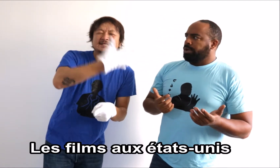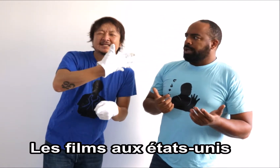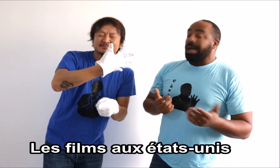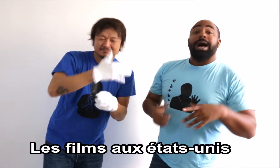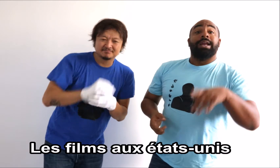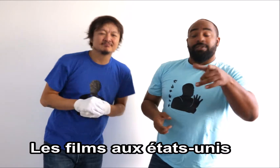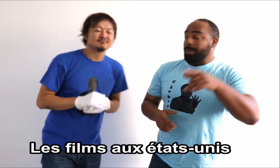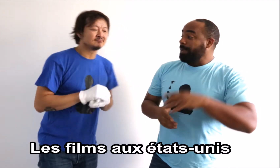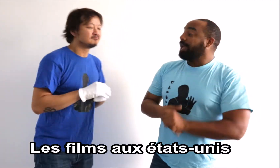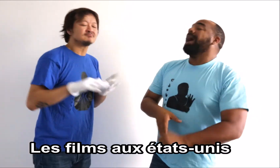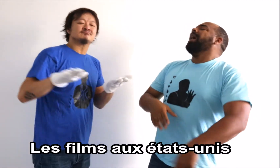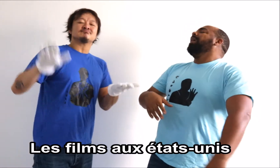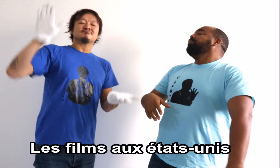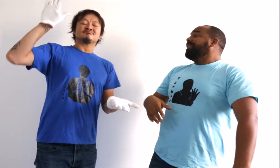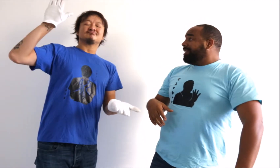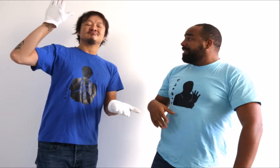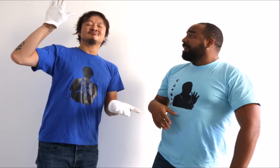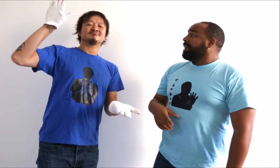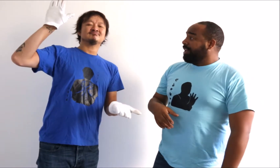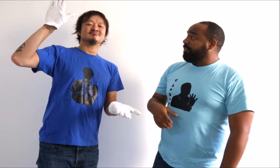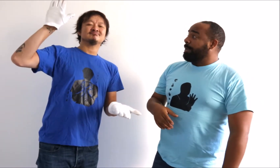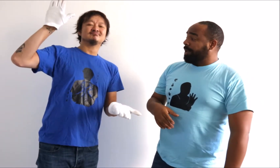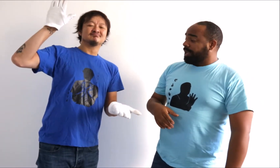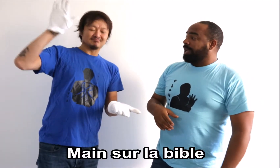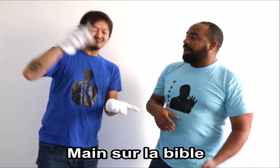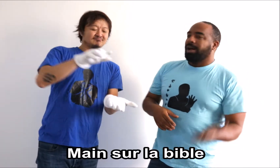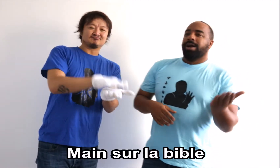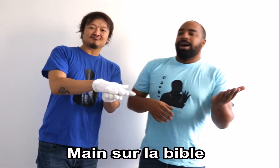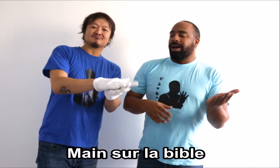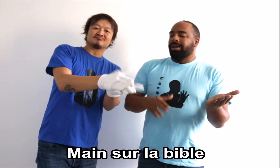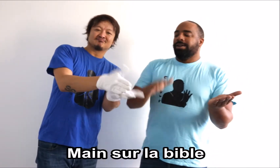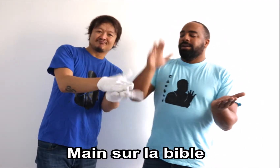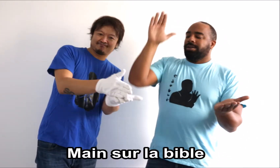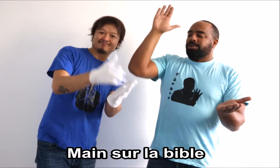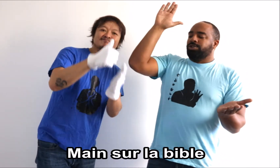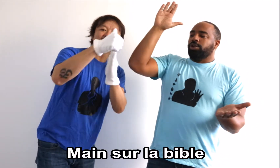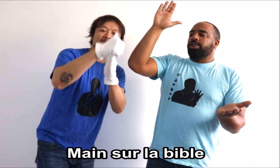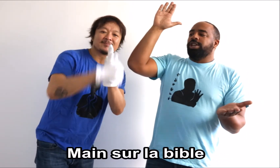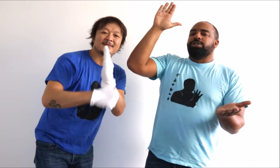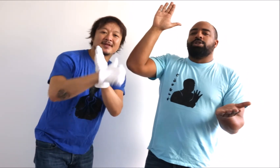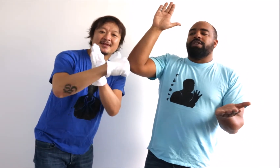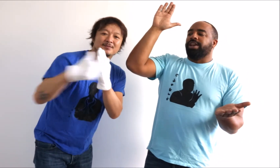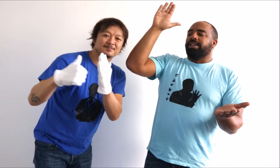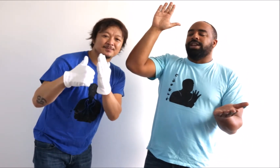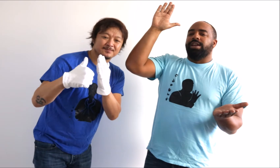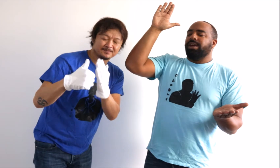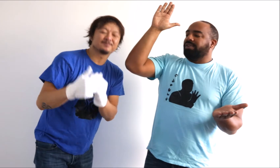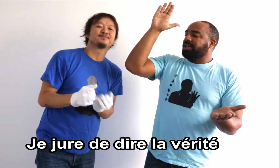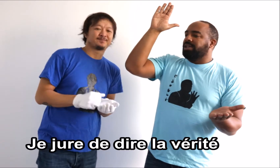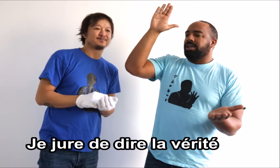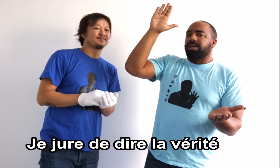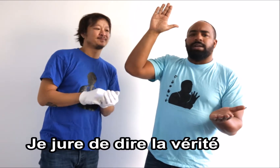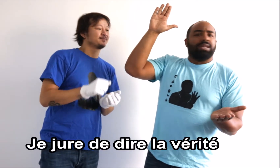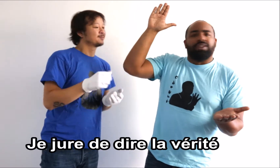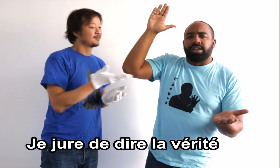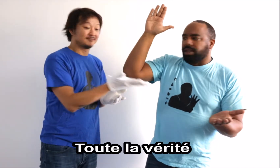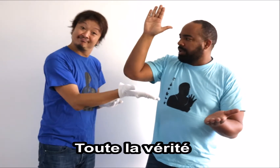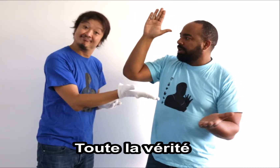voyez les... Ah ! Les films américains ! Ah oui ! Les films américains ! Je jure de dire toute la vérité, la vérité et la vérité !